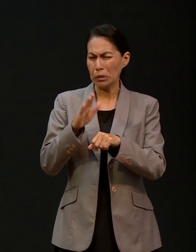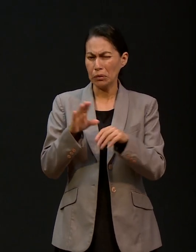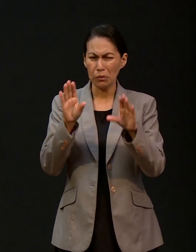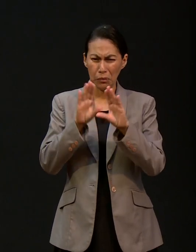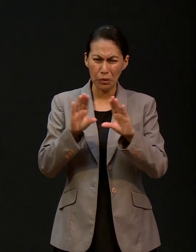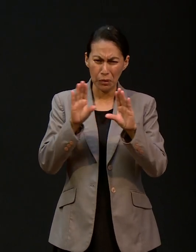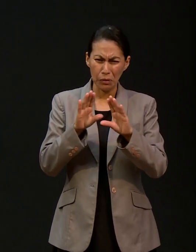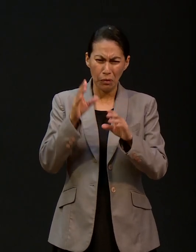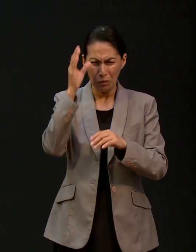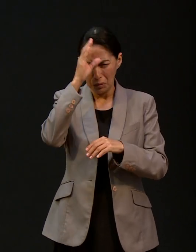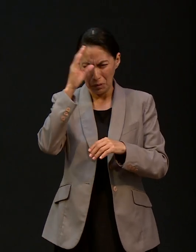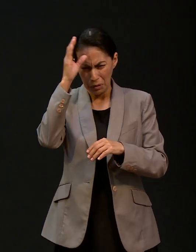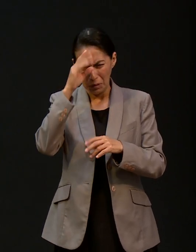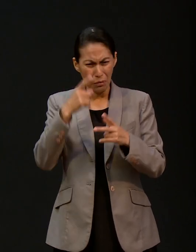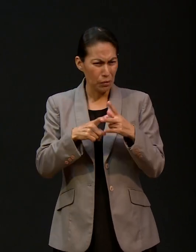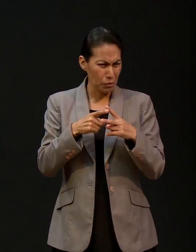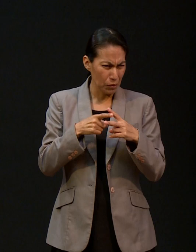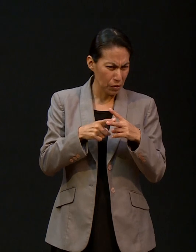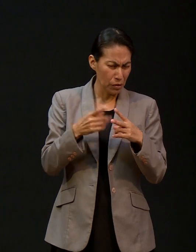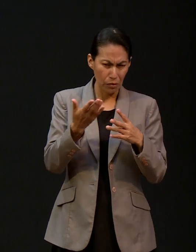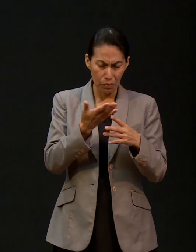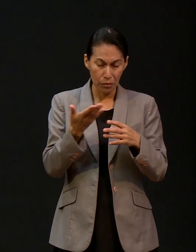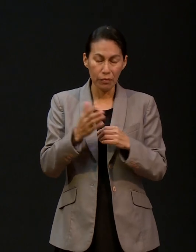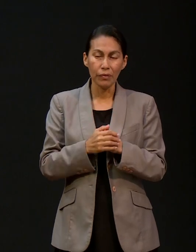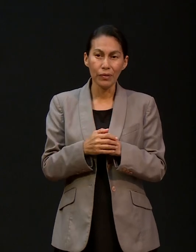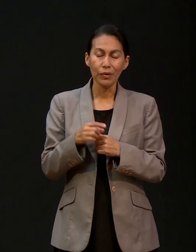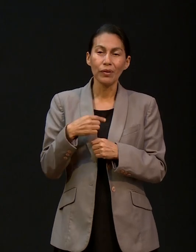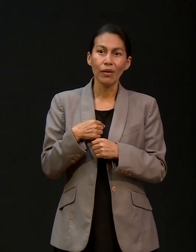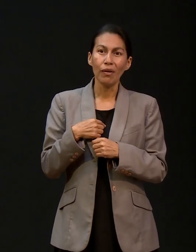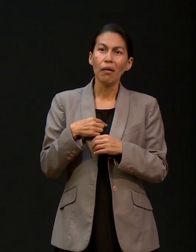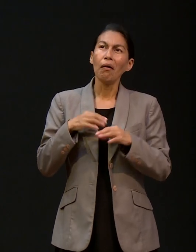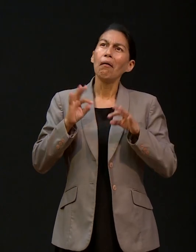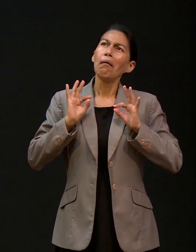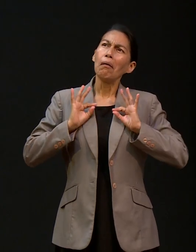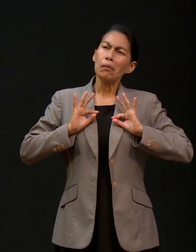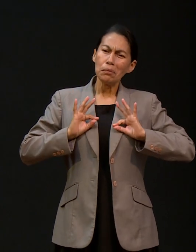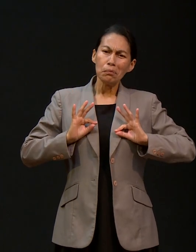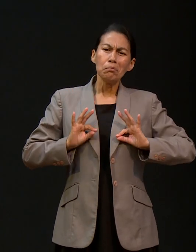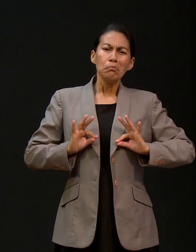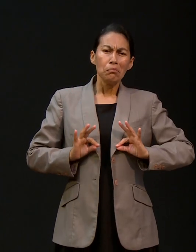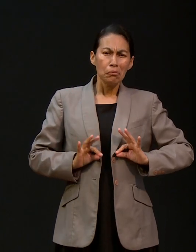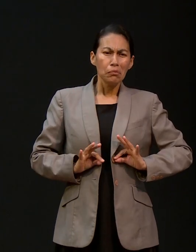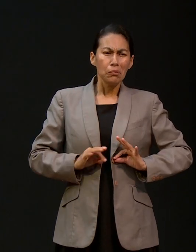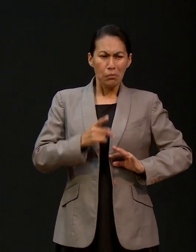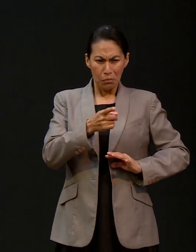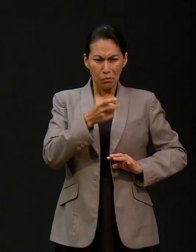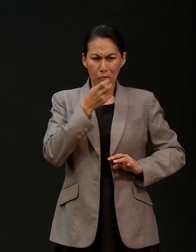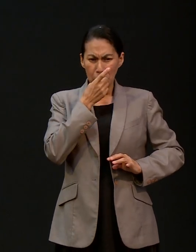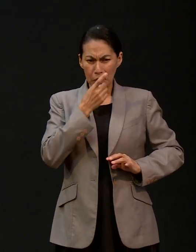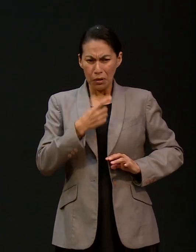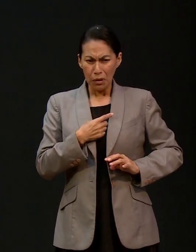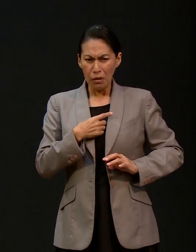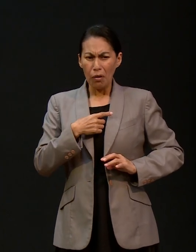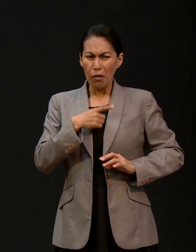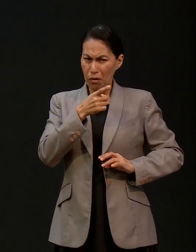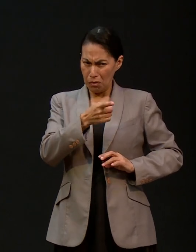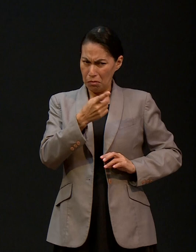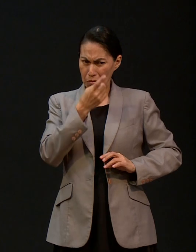más son las ciencias exactas, las matemáticas. Así es que yo salí bien relajado de ahí y dije, bueno, pues esto es lo que Dios quiere.